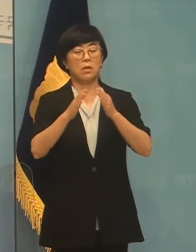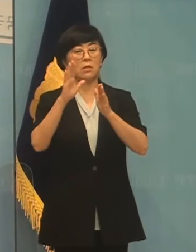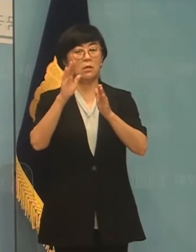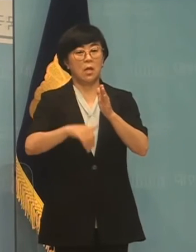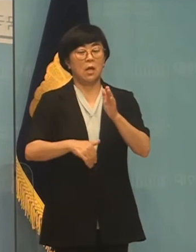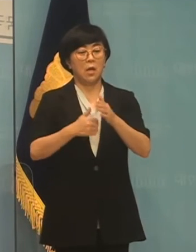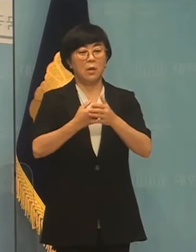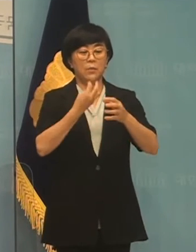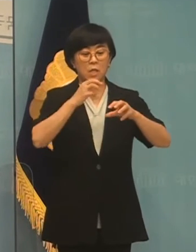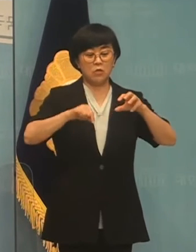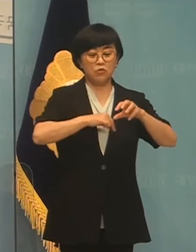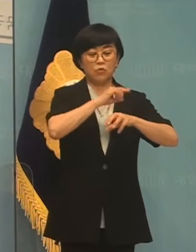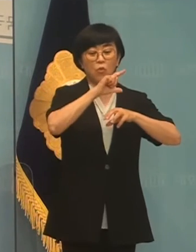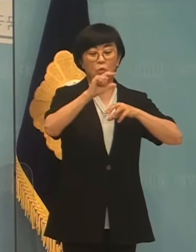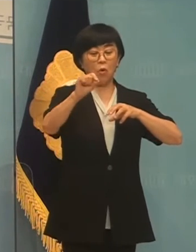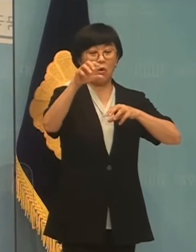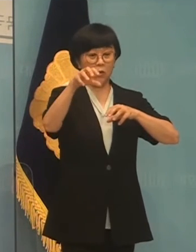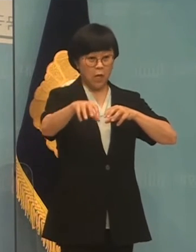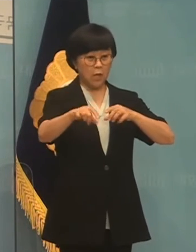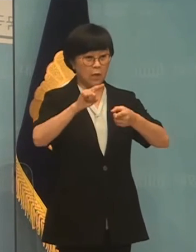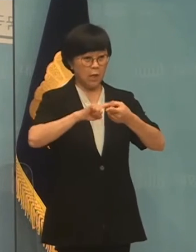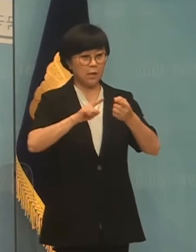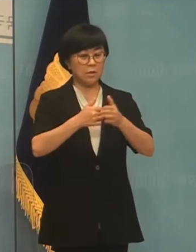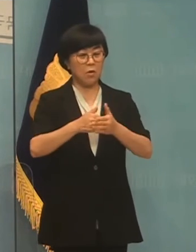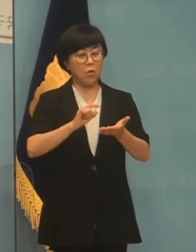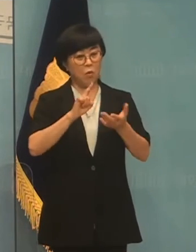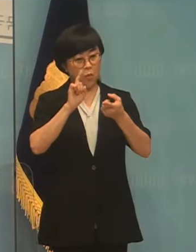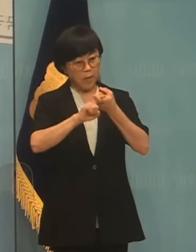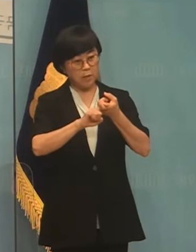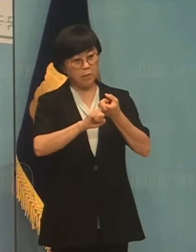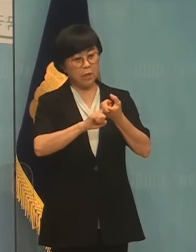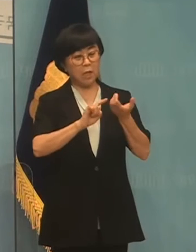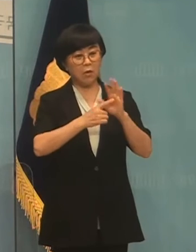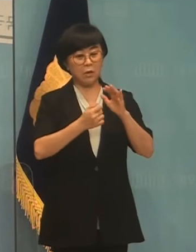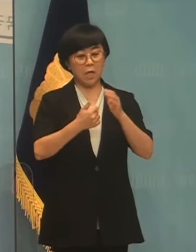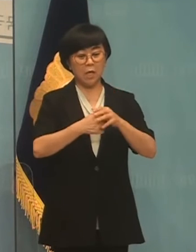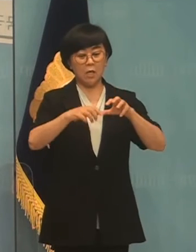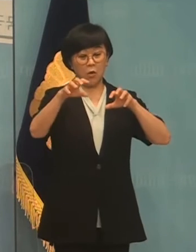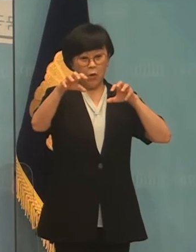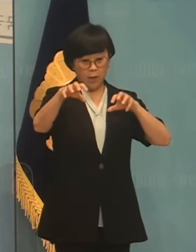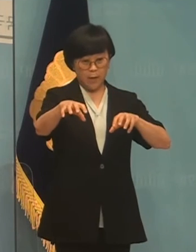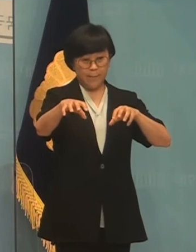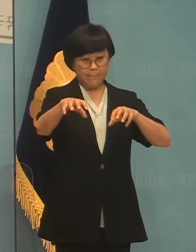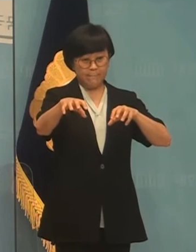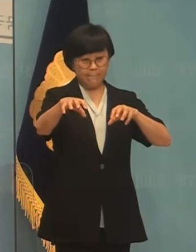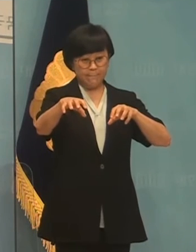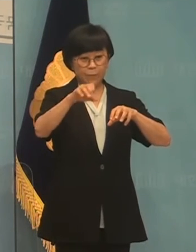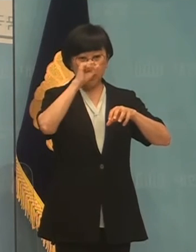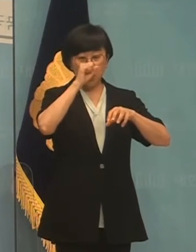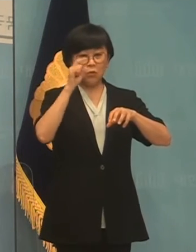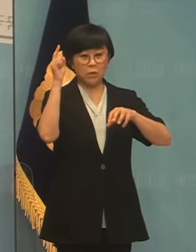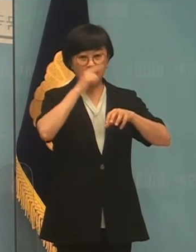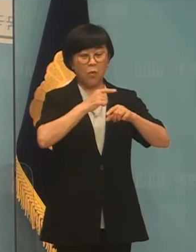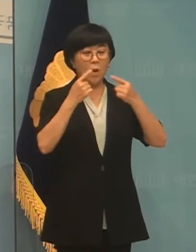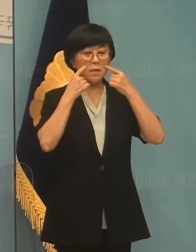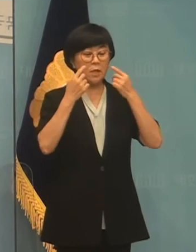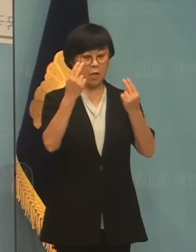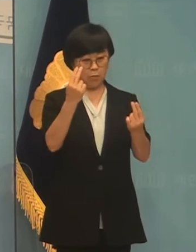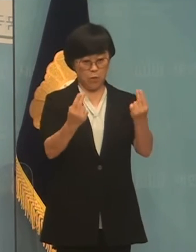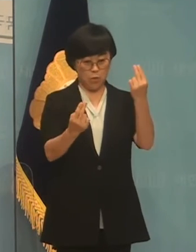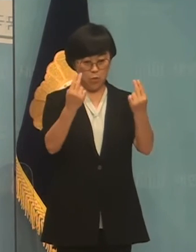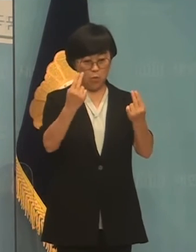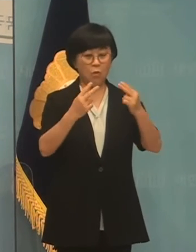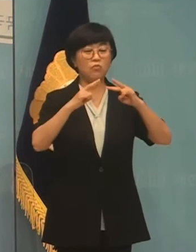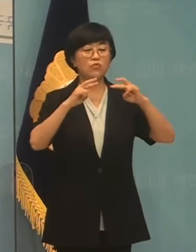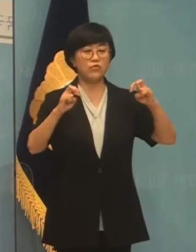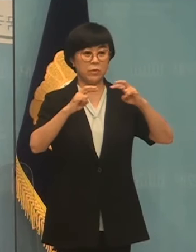비수도권 입지에 대해서 관심을 분명하거나 비수도권과 수도권 입지에 대한 장단 때문에 정확히 비교 분석하는